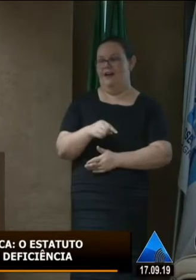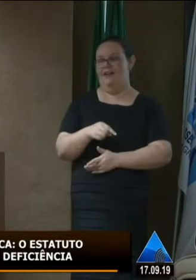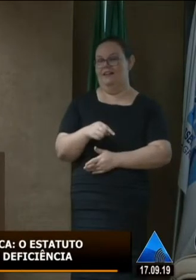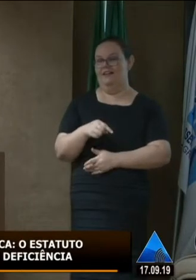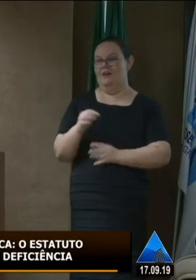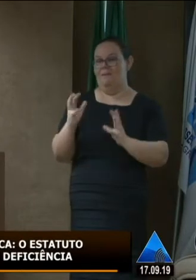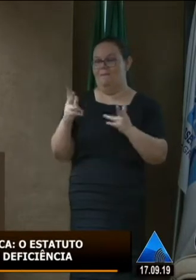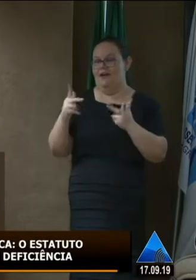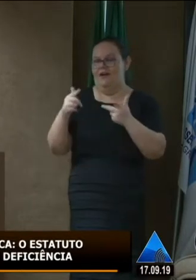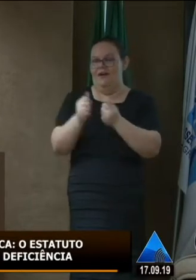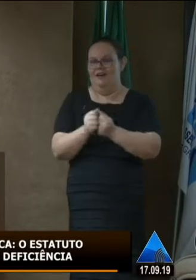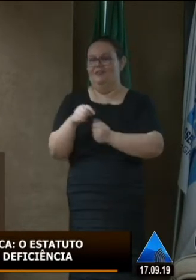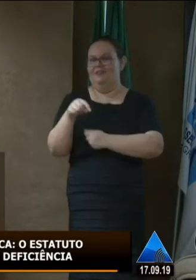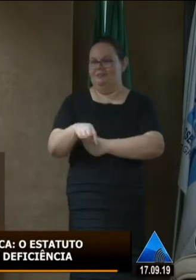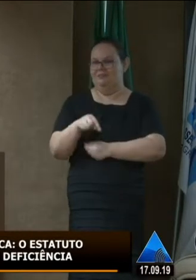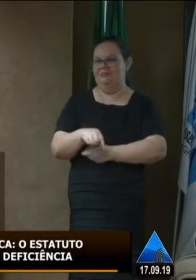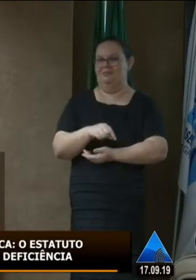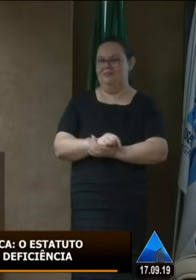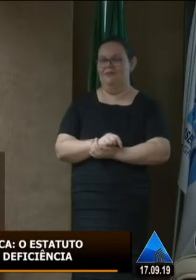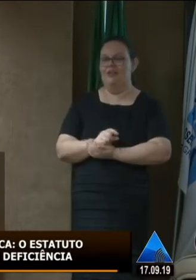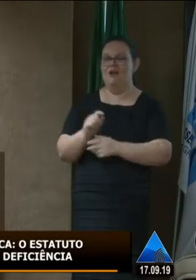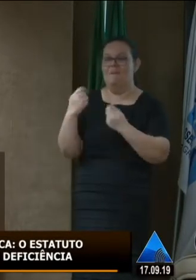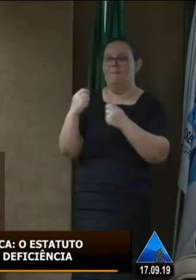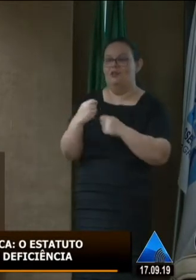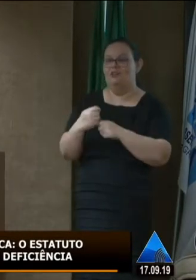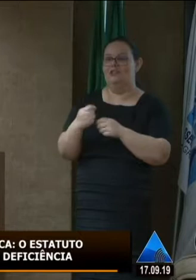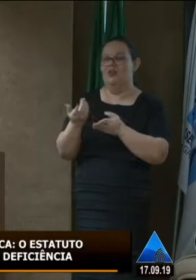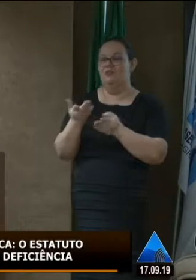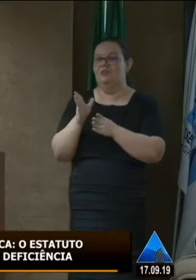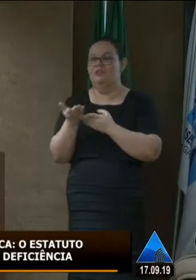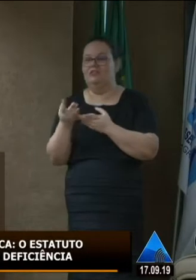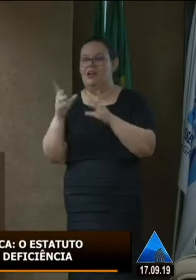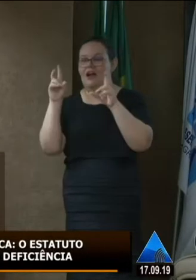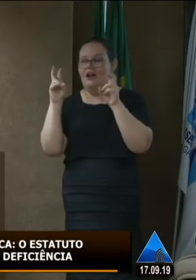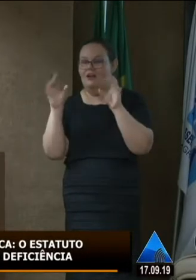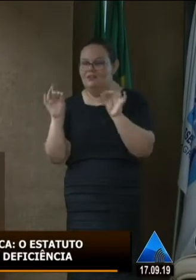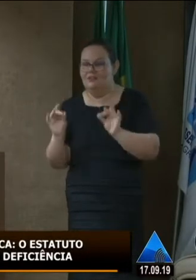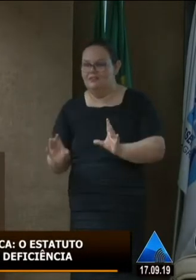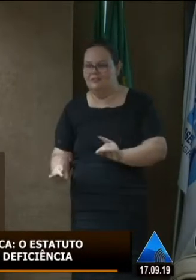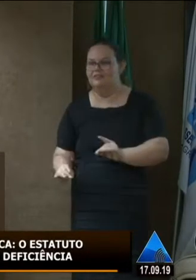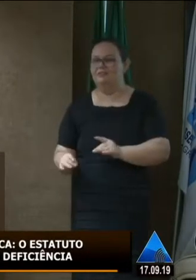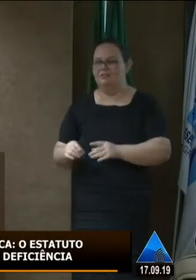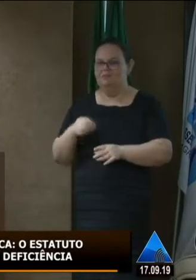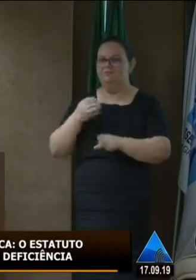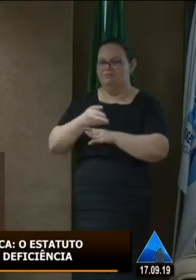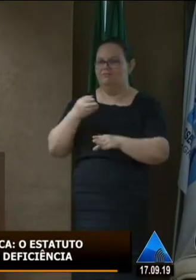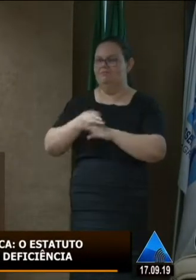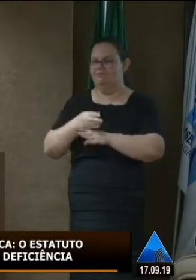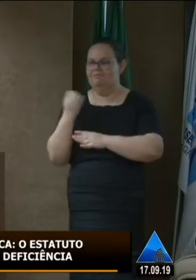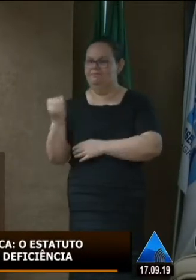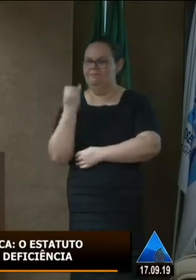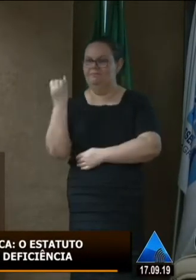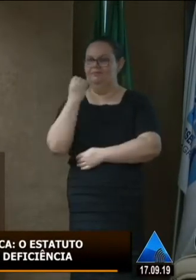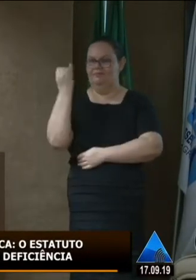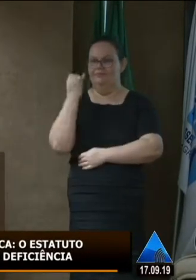audiência pública para que nós possamos tratar realmente de assuntos tão pertinentes. como já foi falado por muitos que aqui nos